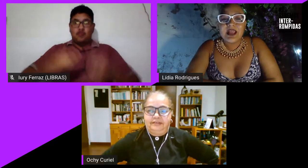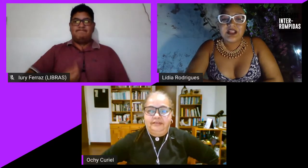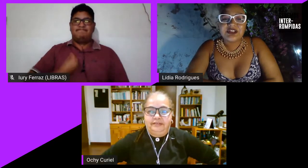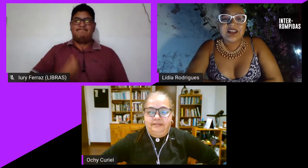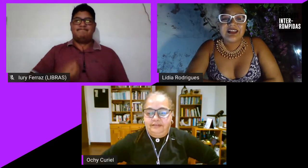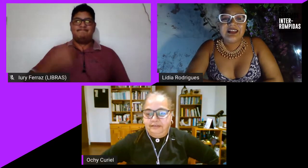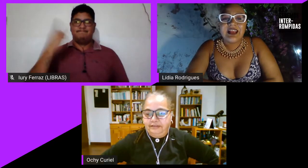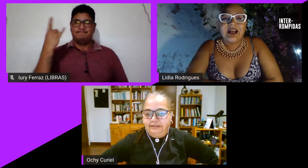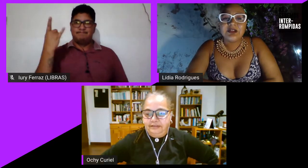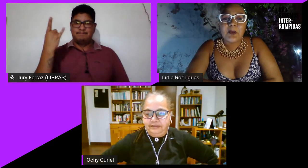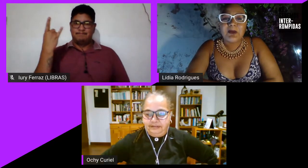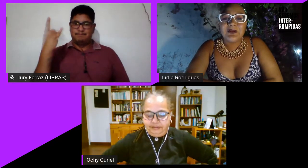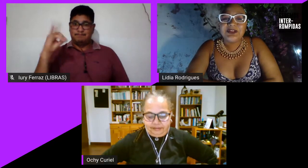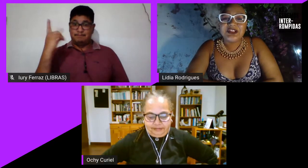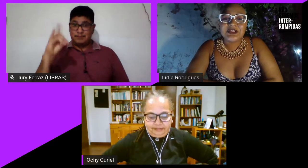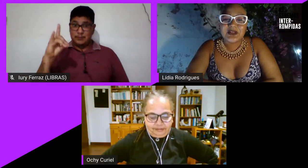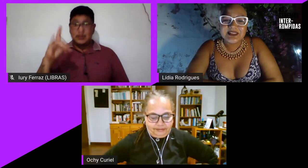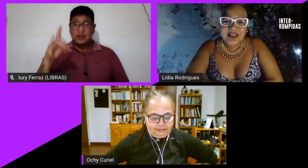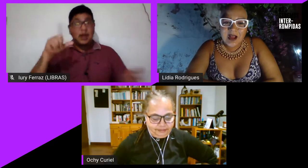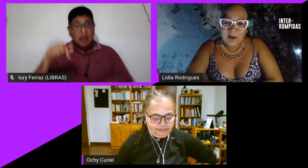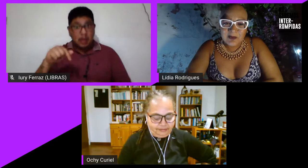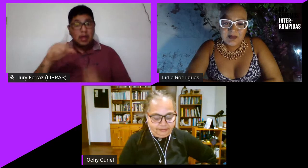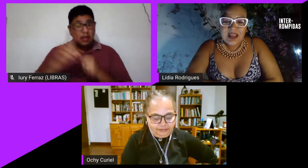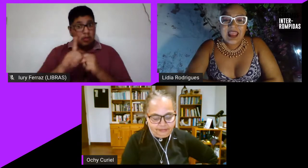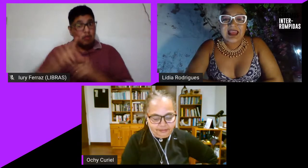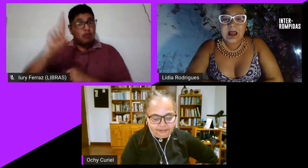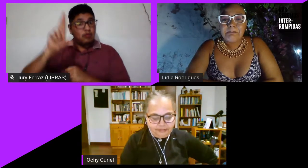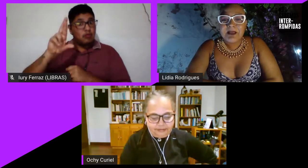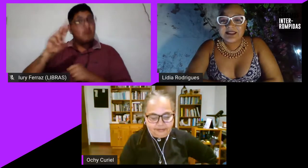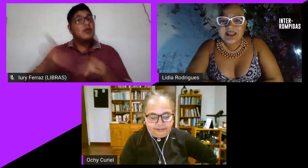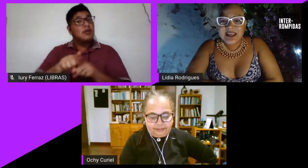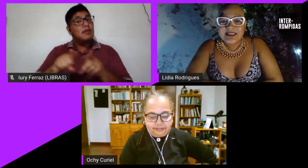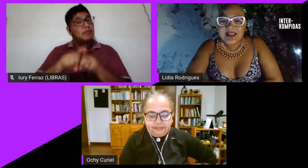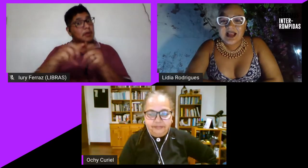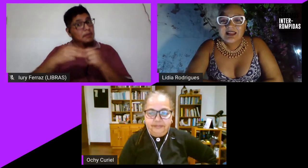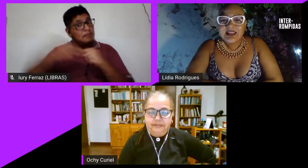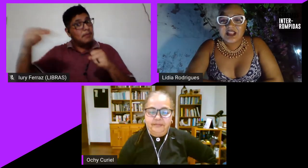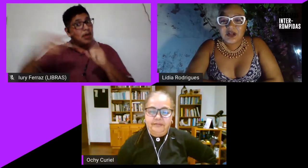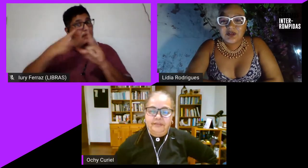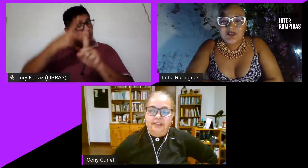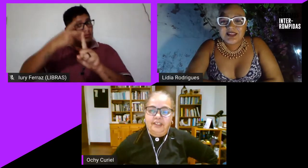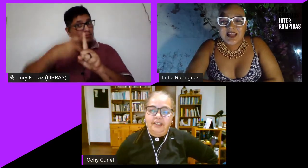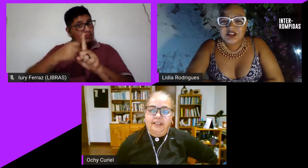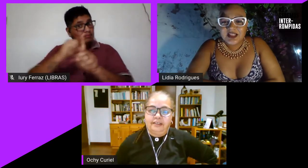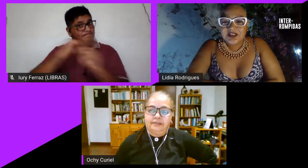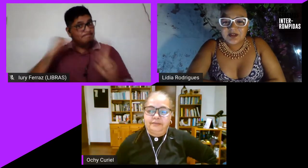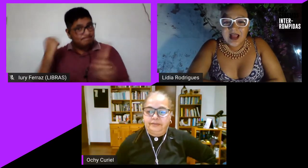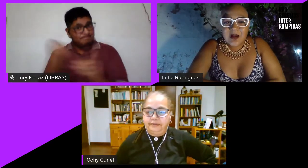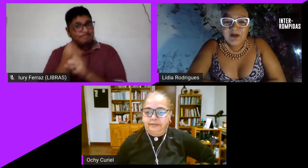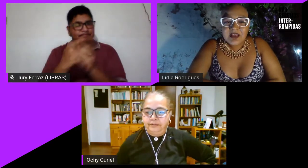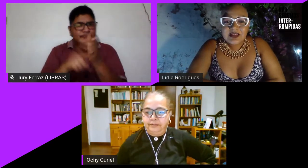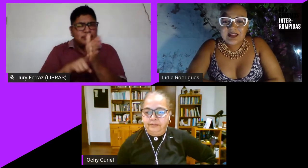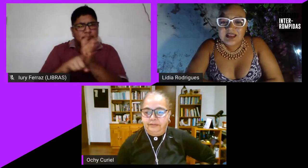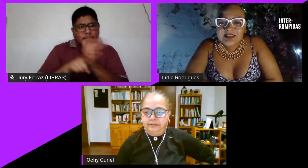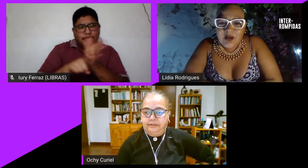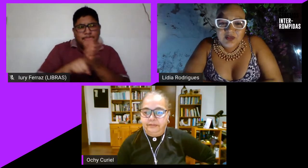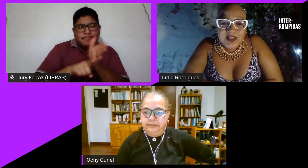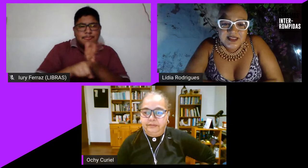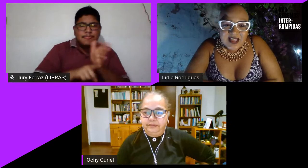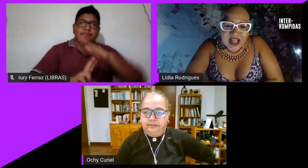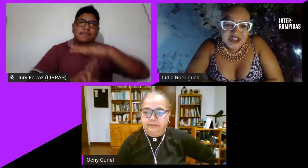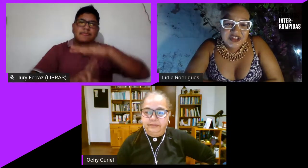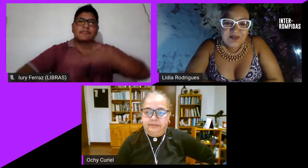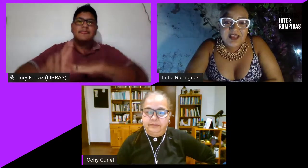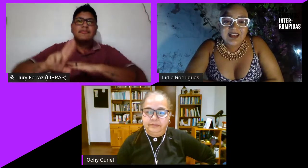doutora e mestre em antropologia social ela pesquisa desde a universidade nacional e